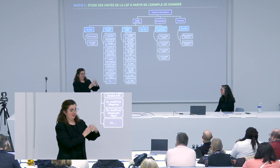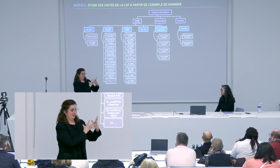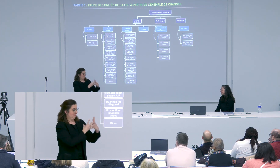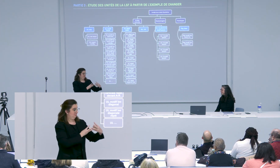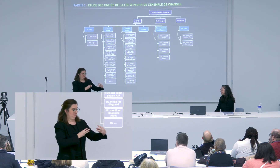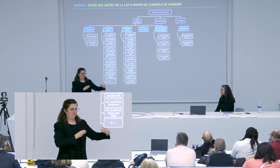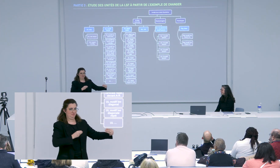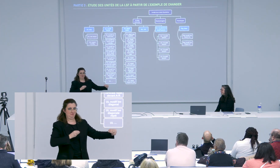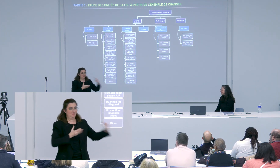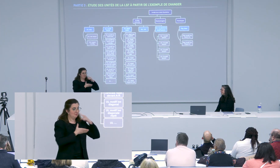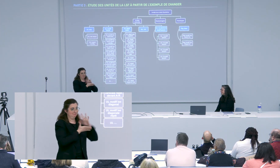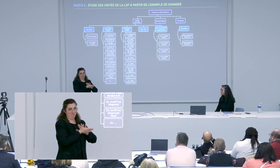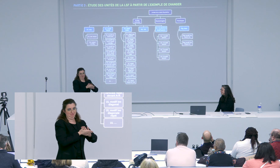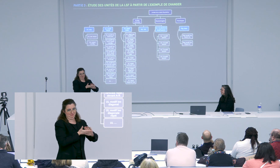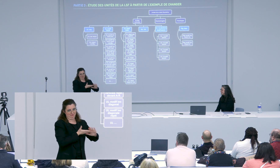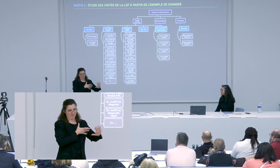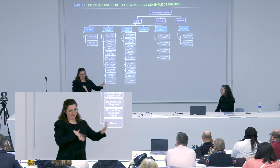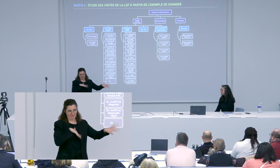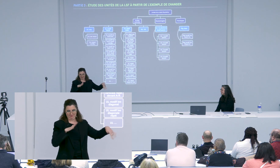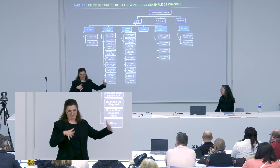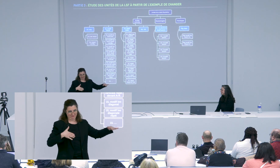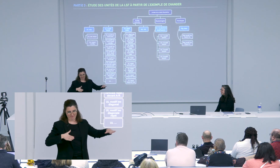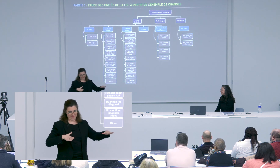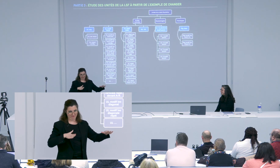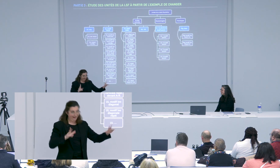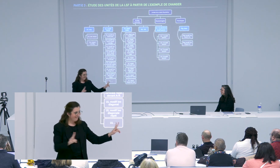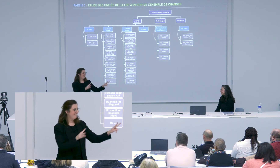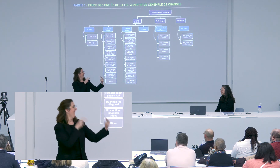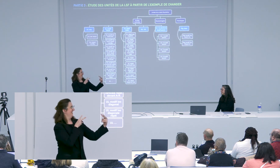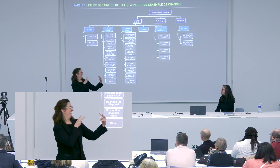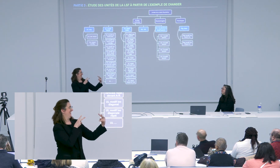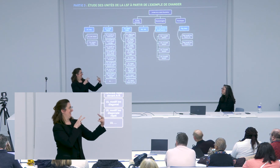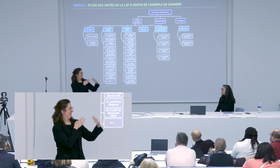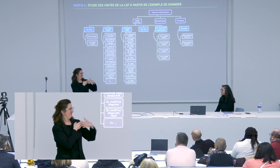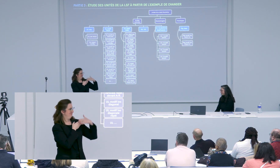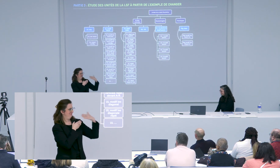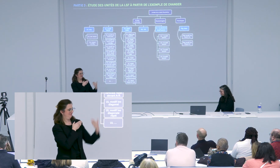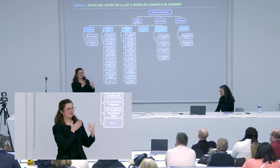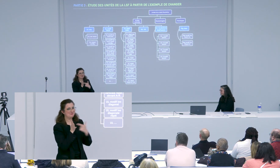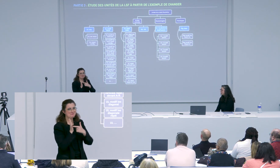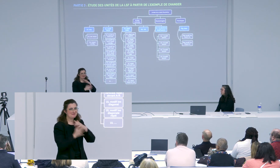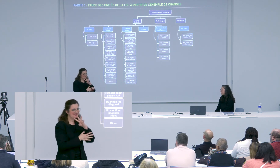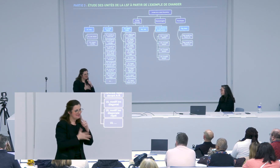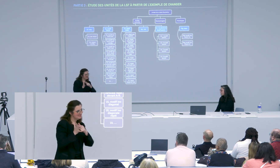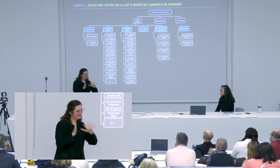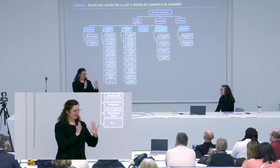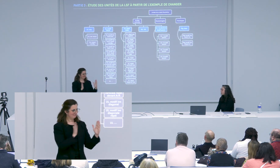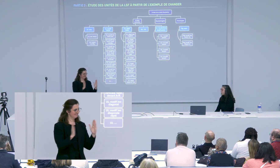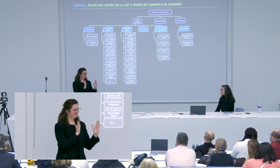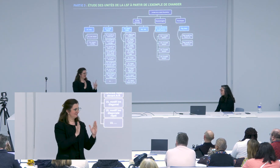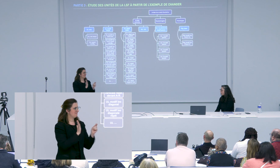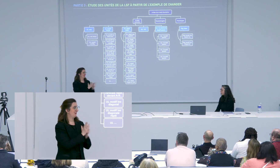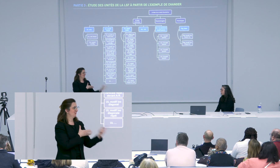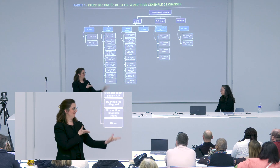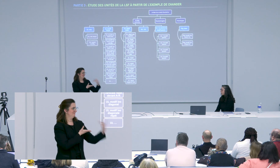et après avoir réussi ton examen nous nous sommes malheureusement perdus de vue nos chemins se sont recroisés par la suite aux